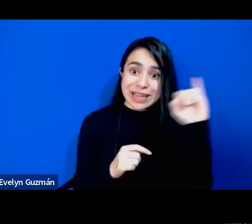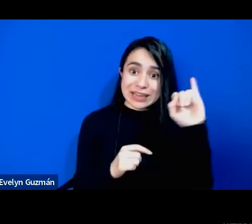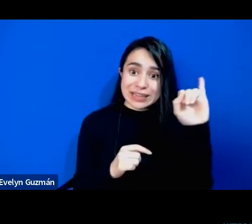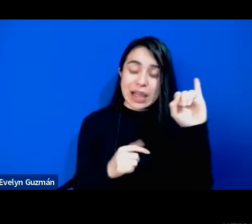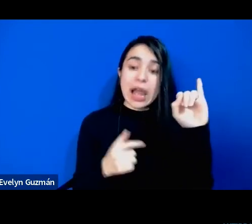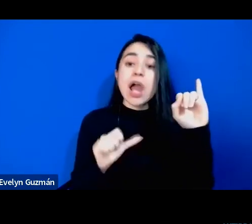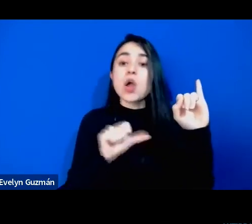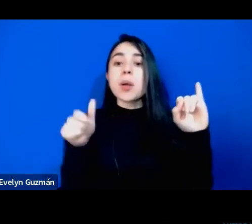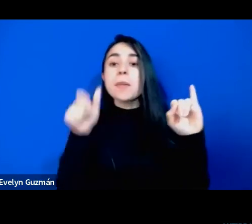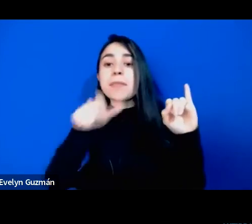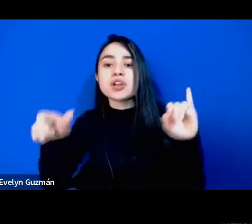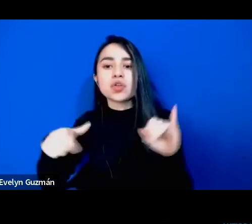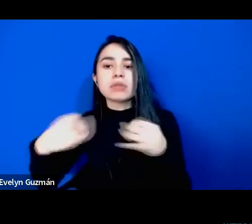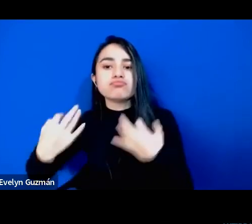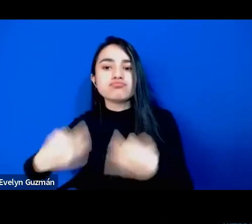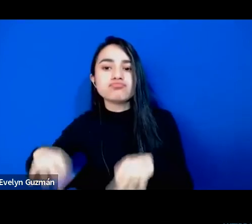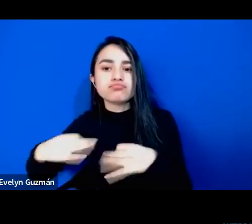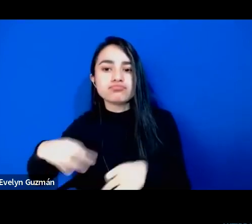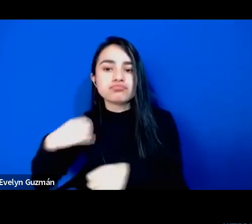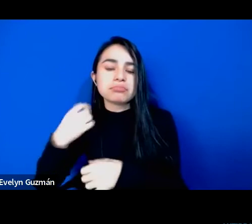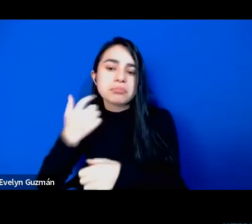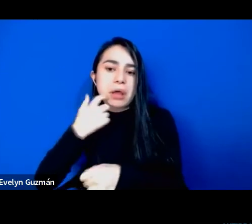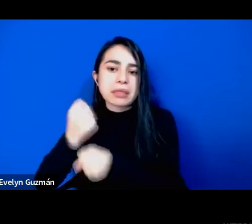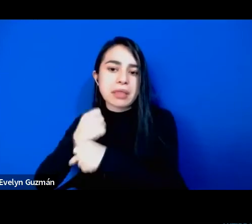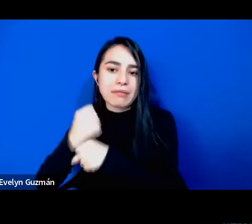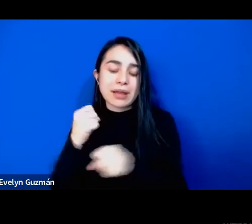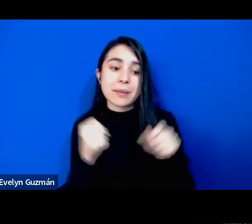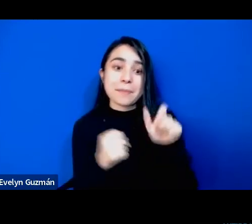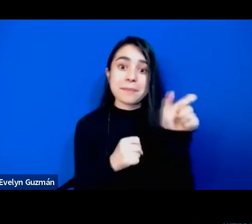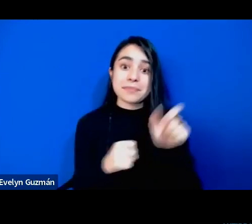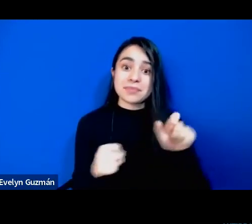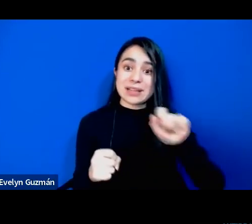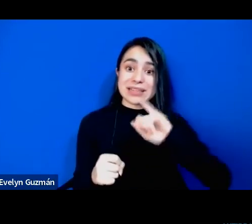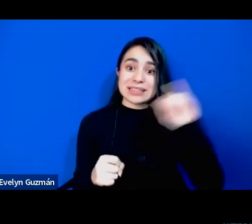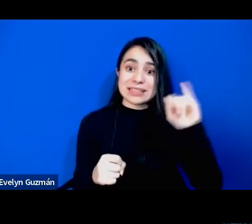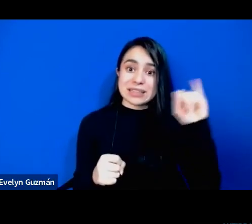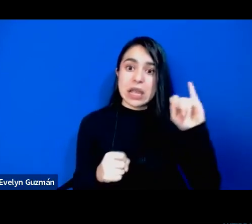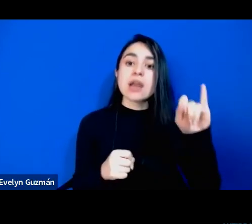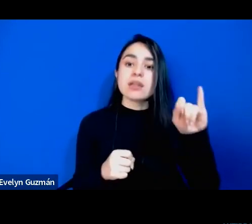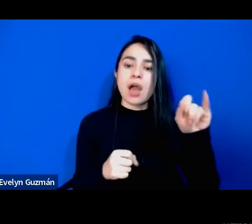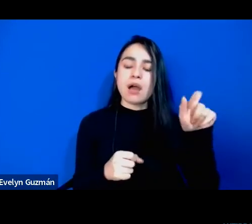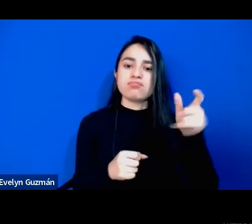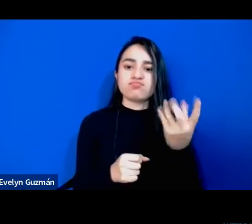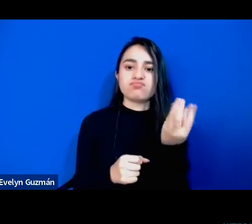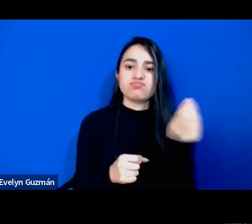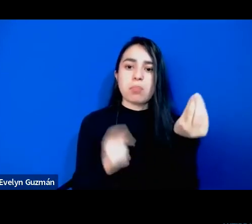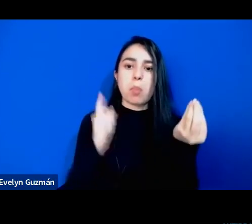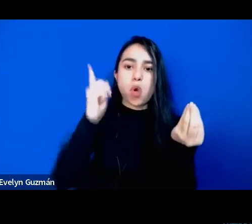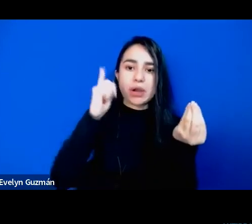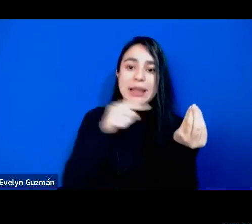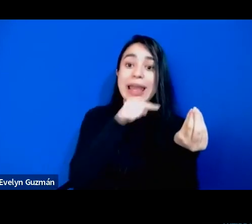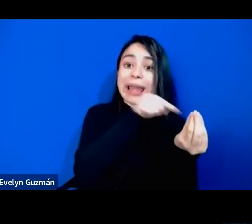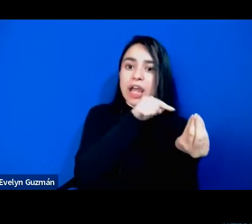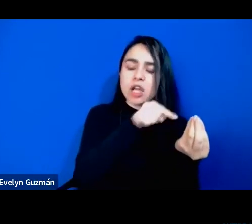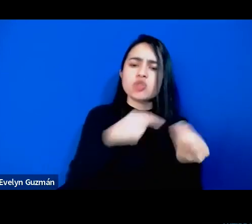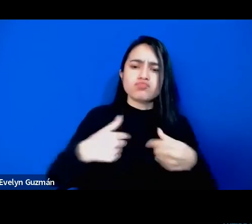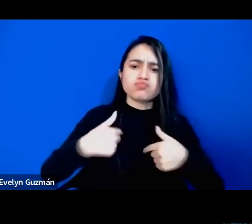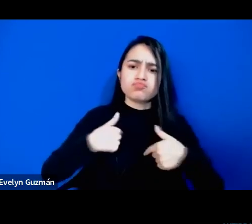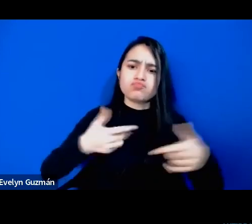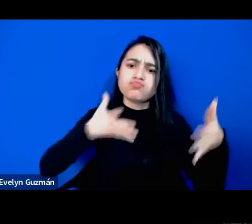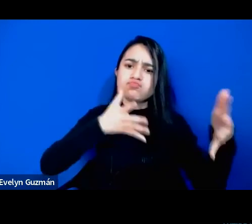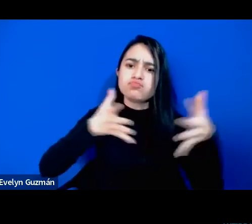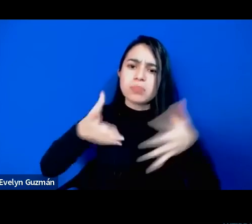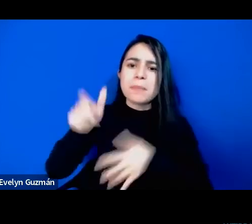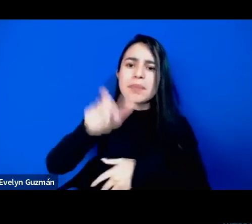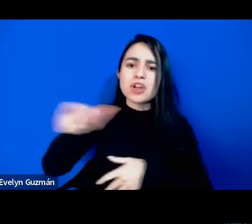caña. Y estos hombres de izquierda que pensaban tener la legitimidad para enseñar a los corteros de